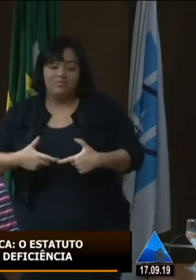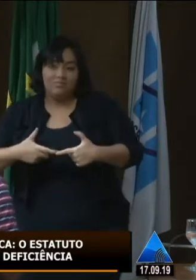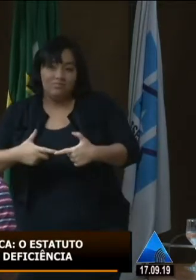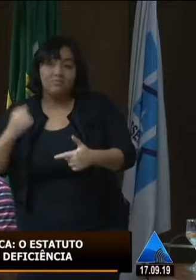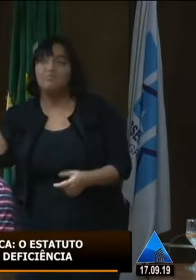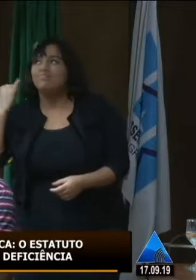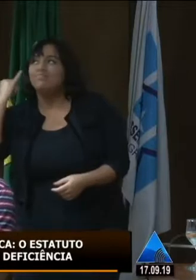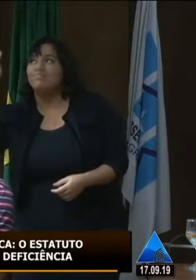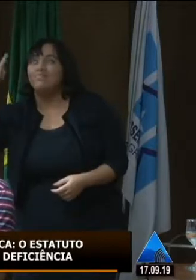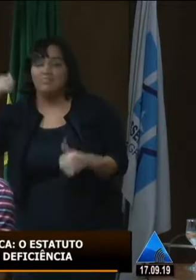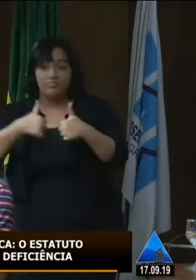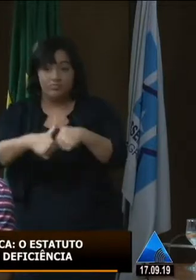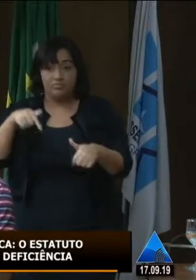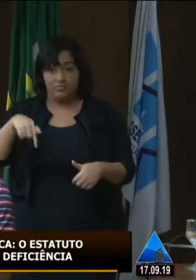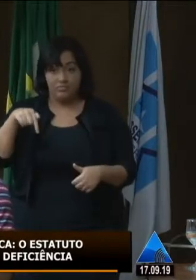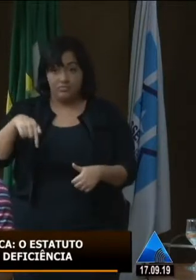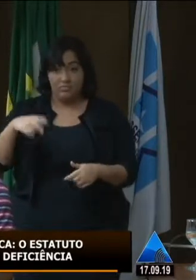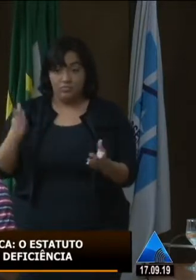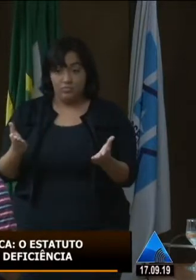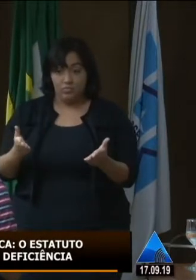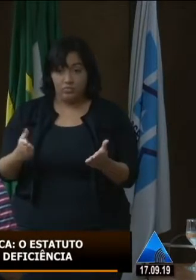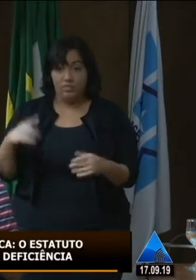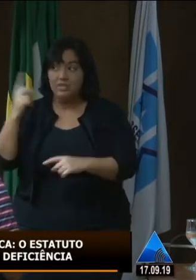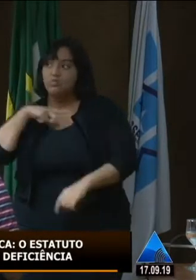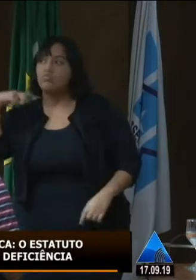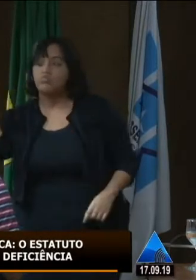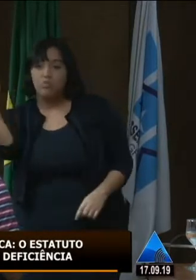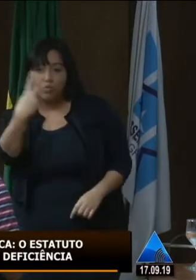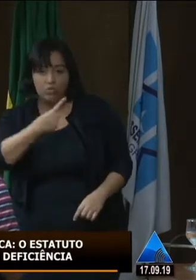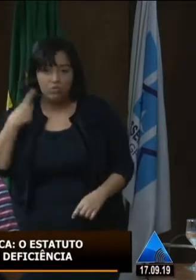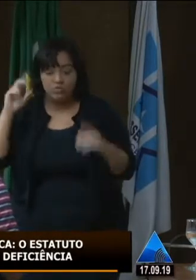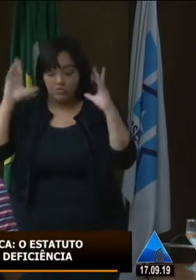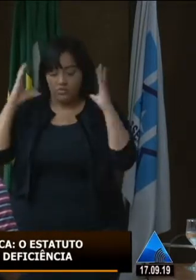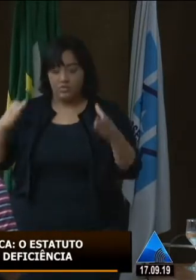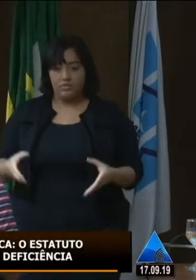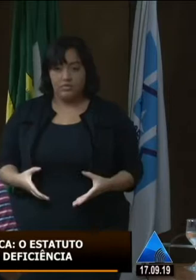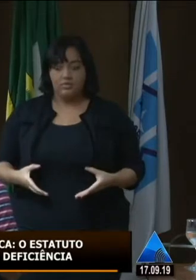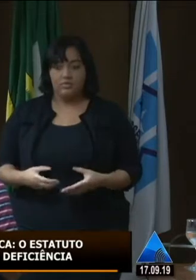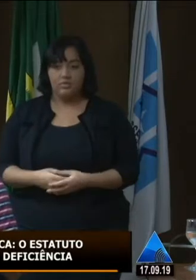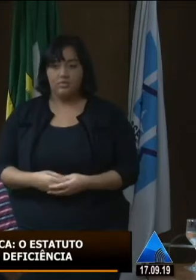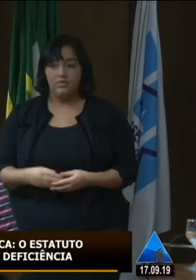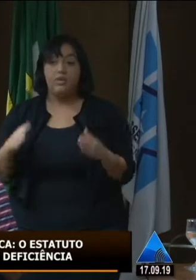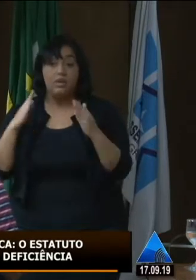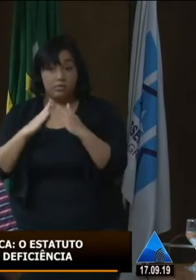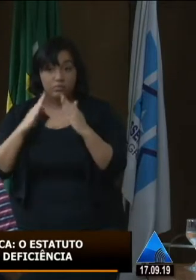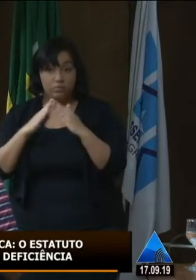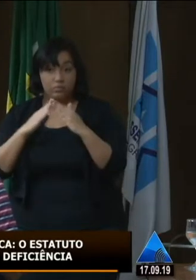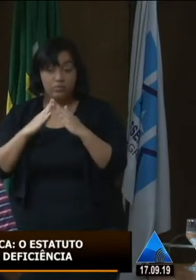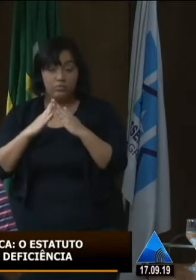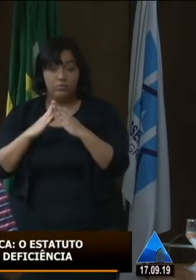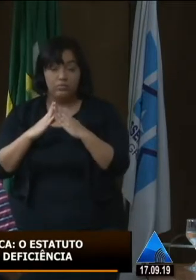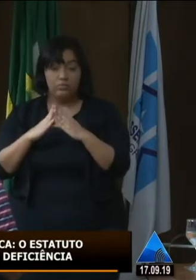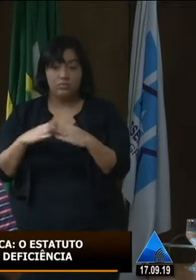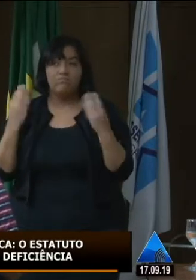Estarmos aqui, ocupando esse espaço que é nosso, nessa casa que nos representa, é muito importante, é necessário,